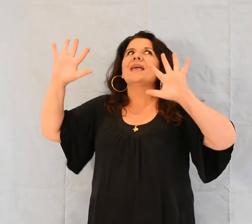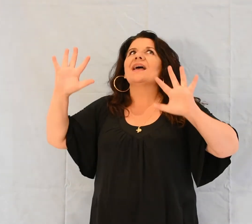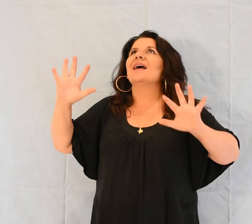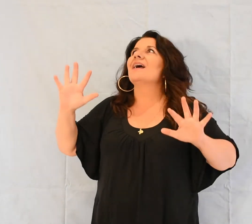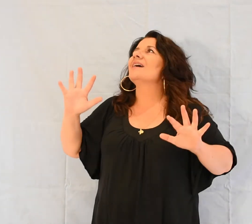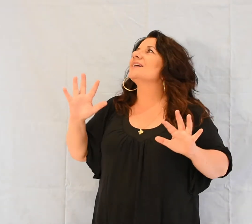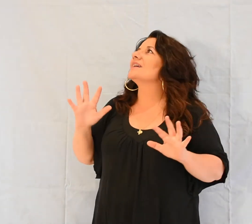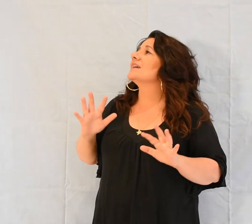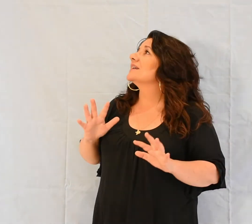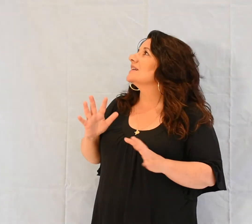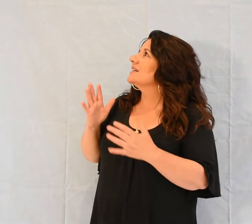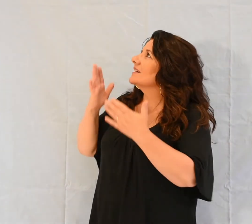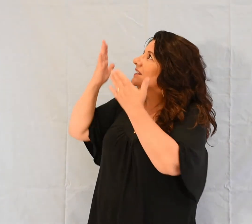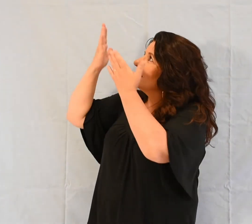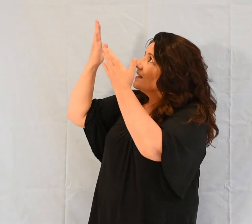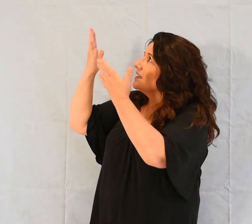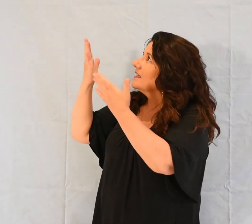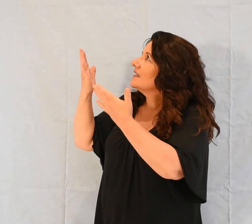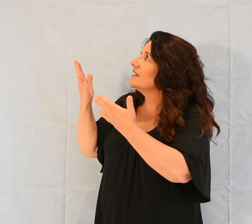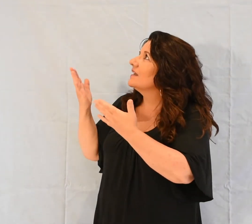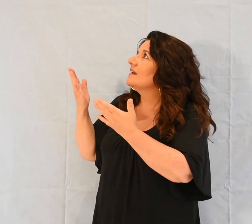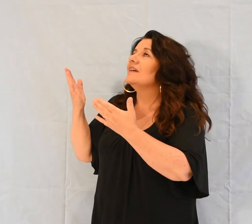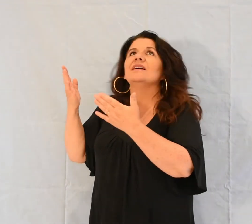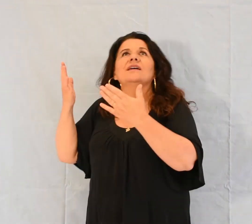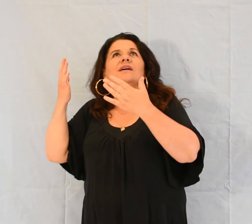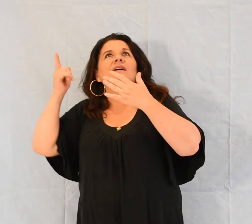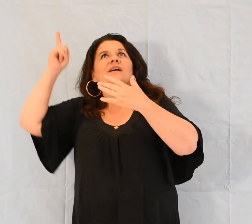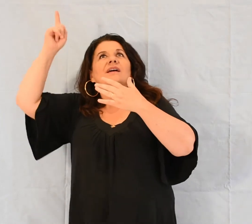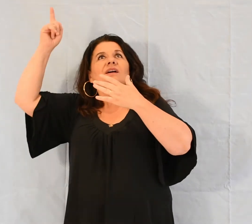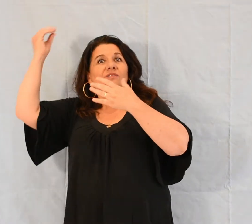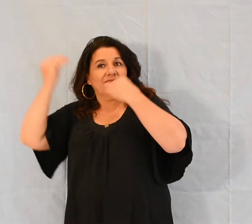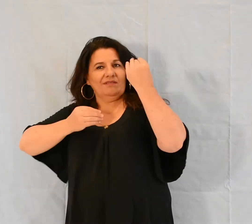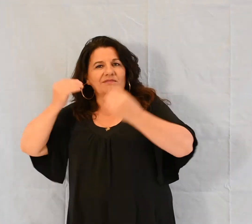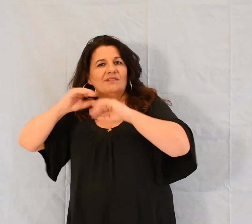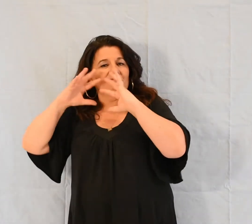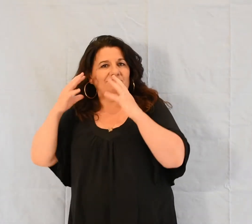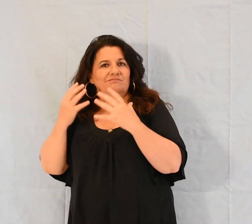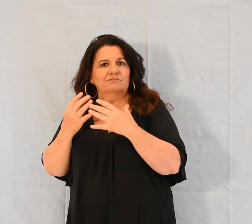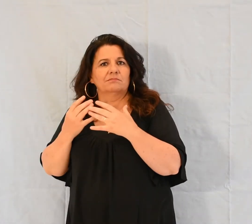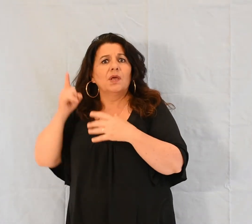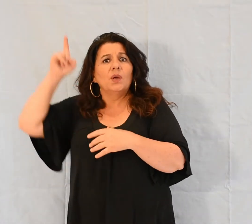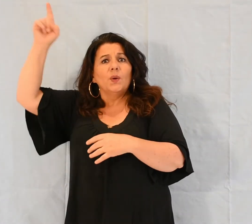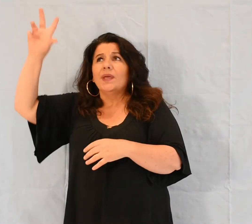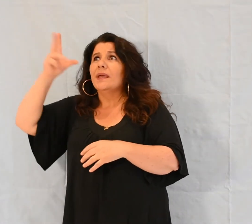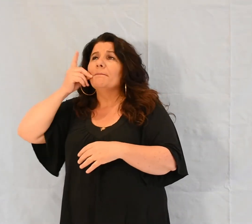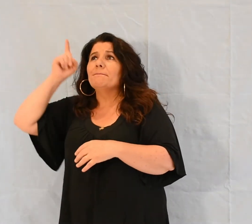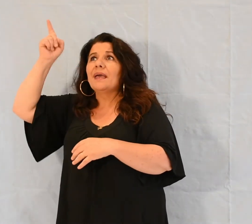'est pas, comme les astres, sujet aux mouvements périodiques ni aux